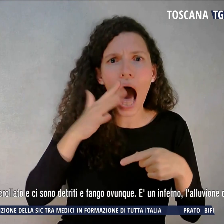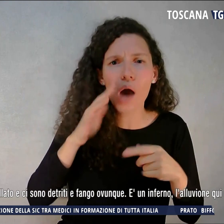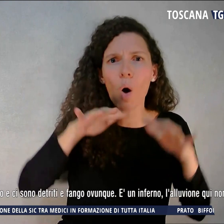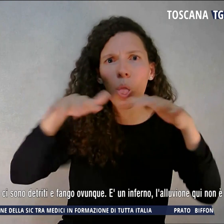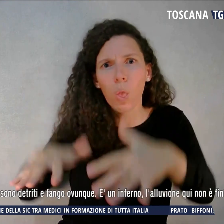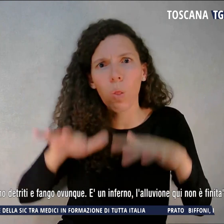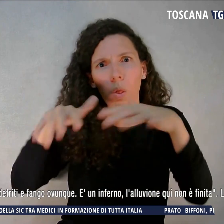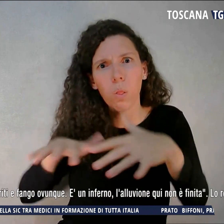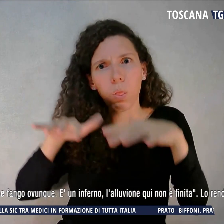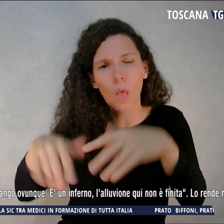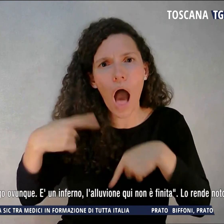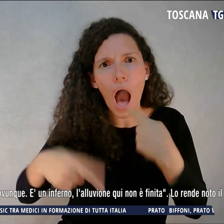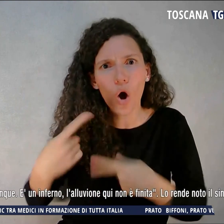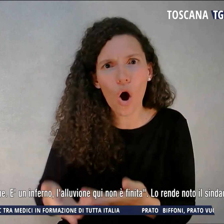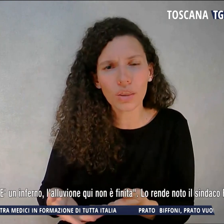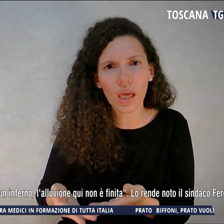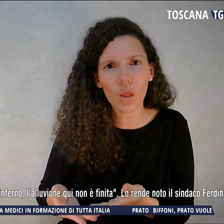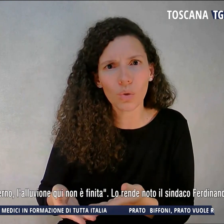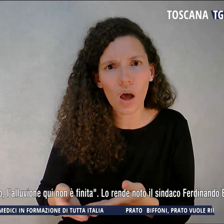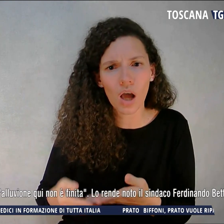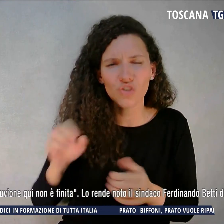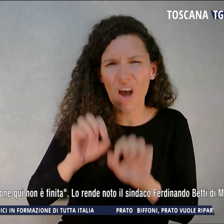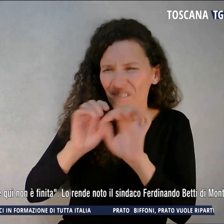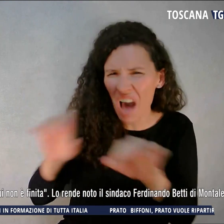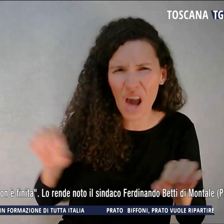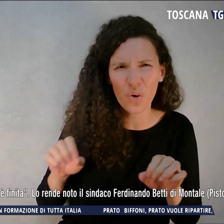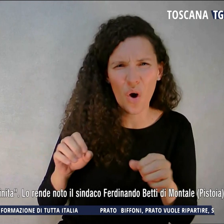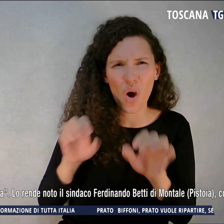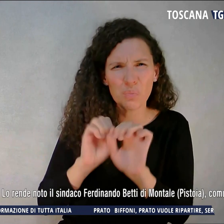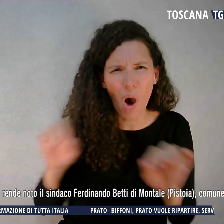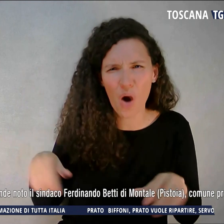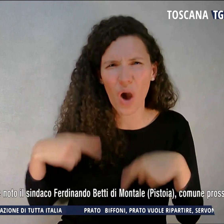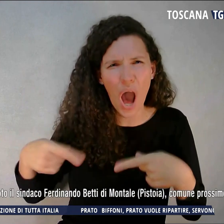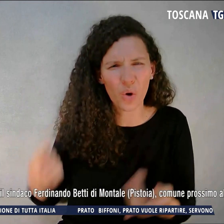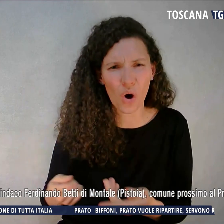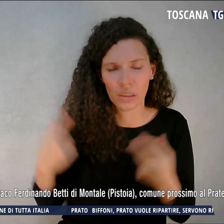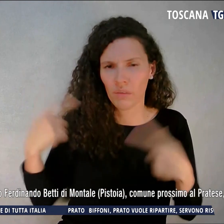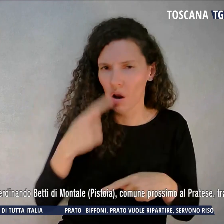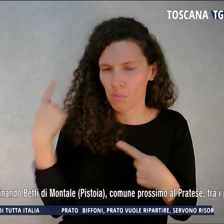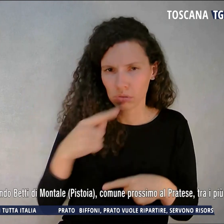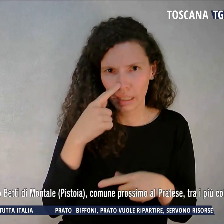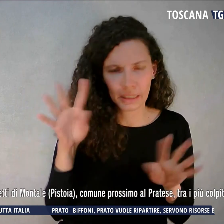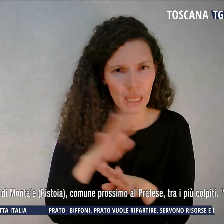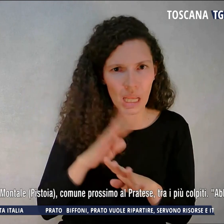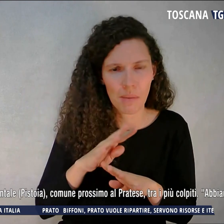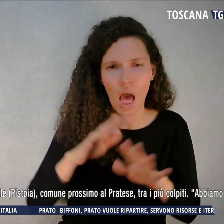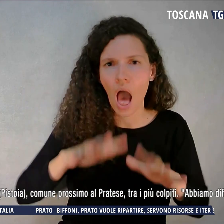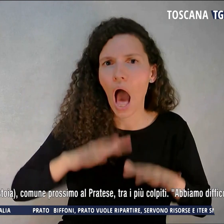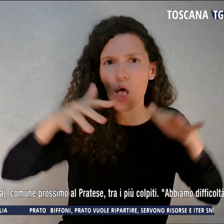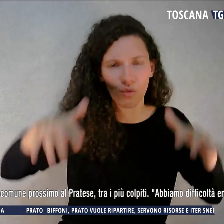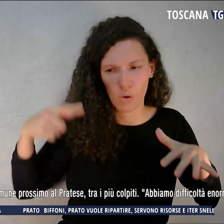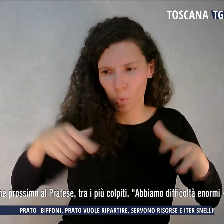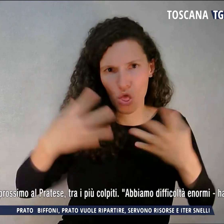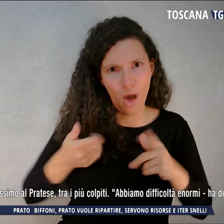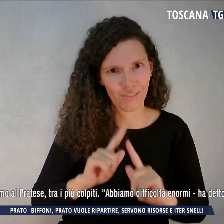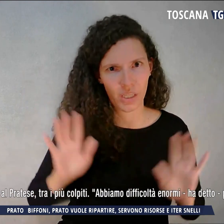crollato e ci sono detriti e fango ovunque. E' un inferno, l'alluvione qui non è finita. E poi ancora ha detto